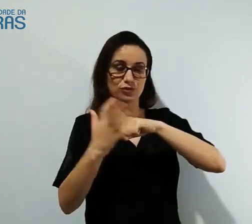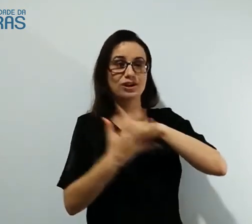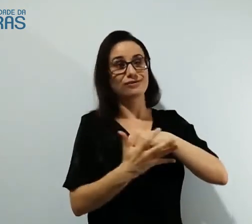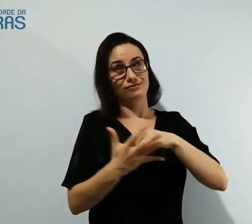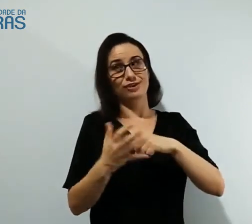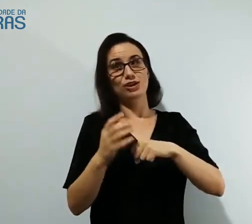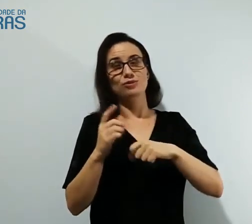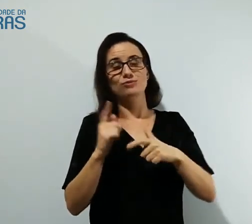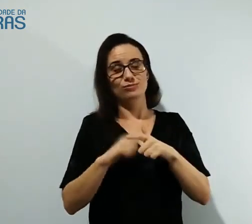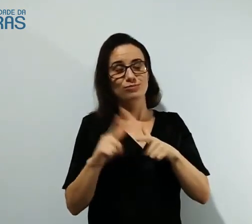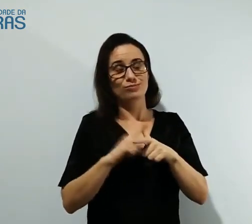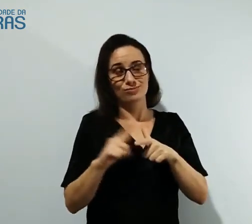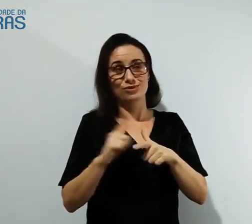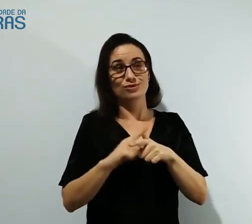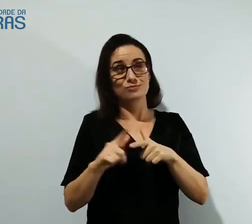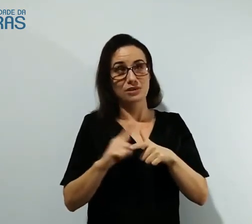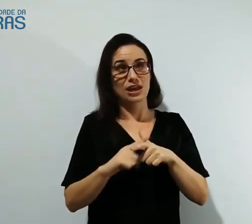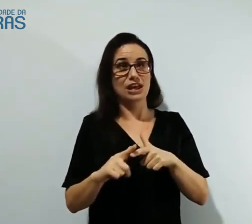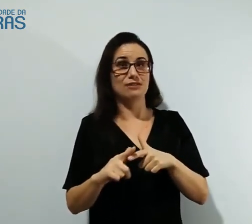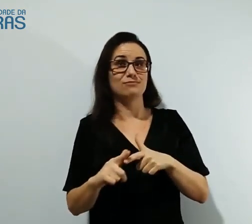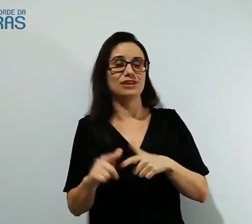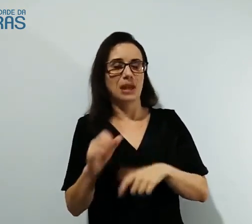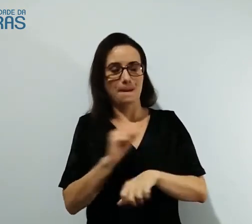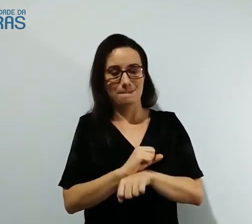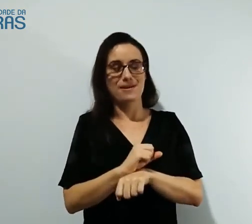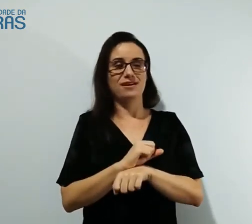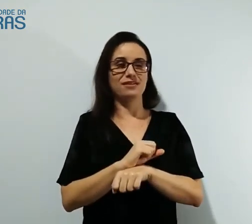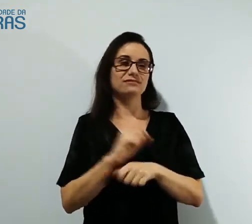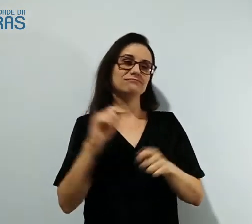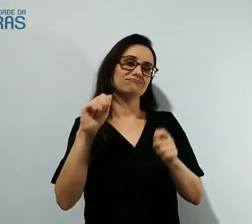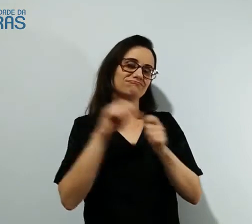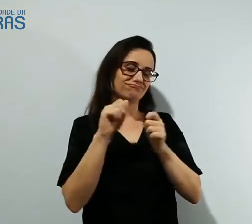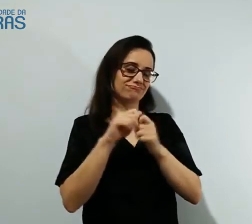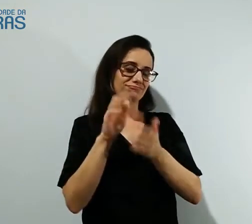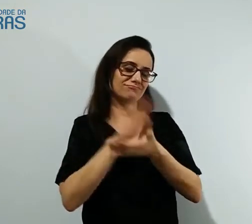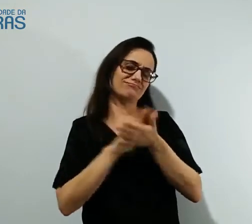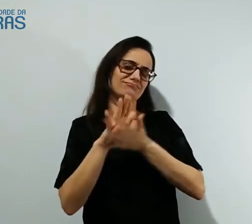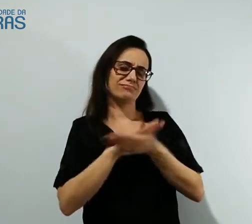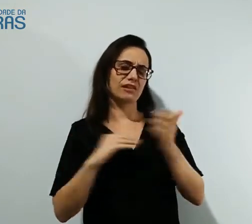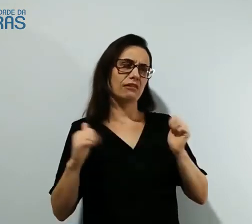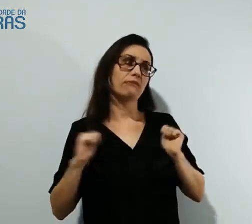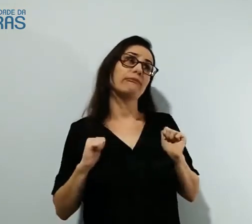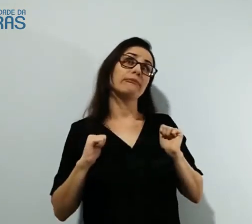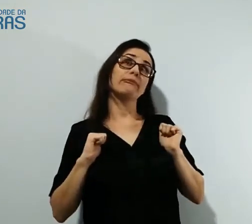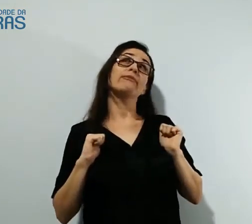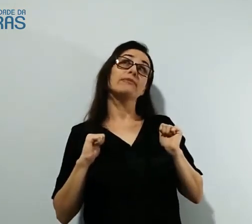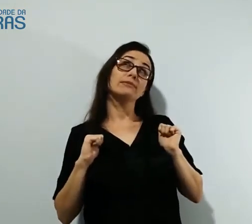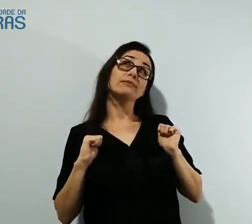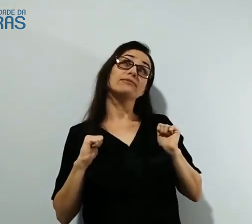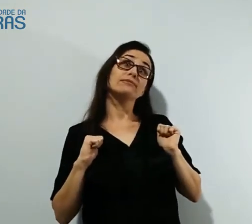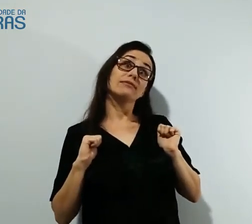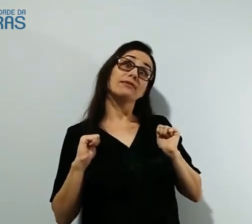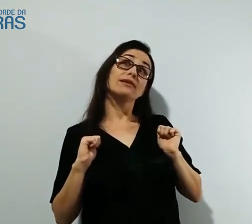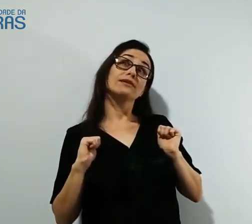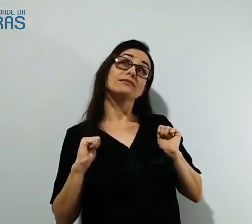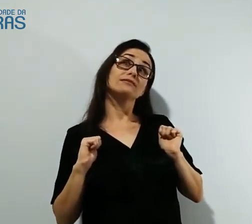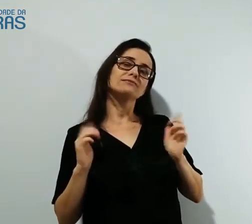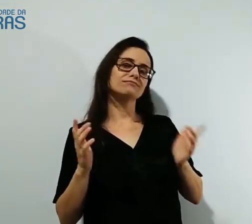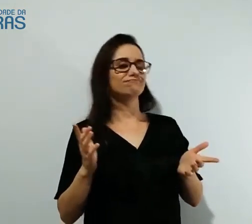do coronavírus, da pandemia. E eu fiquei em casa sem poder fazer muita coisa, sabe? Mas eu queria